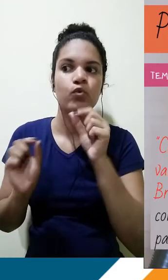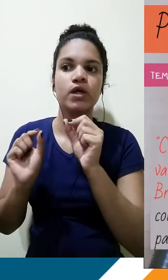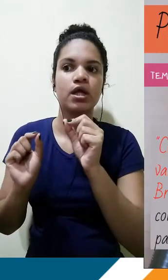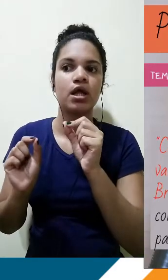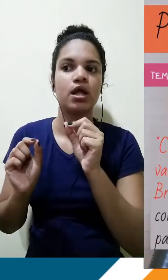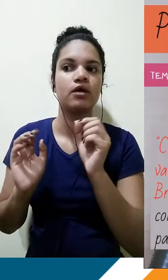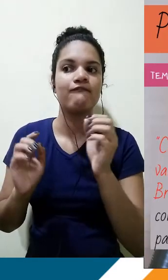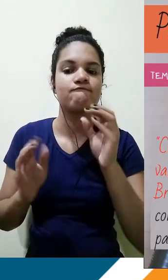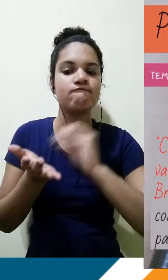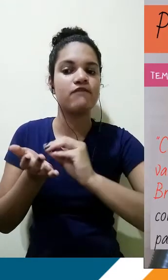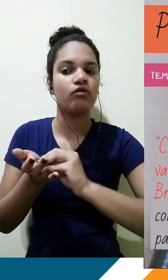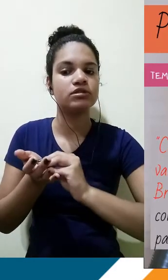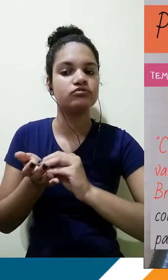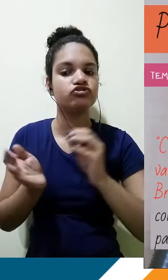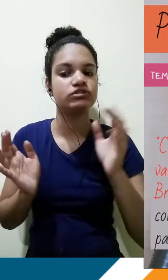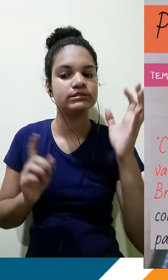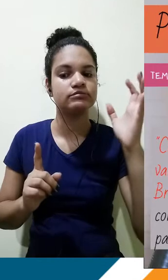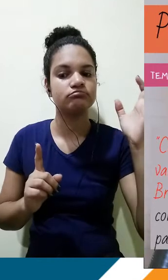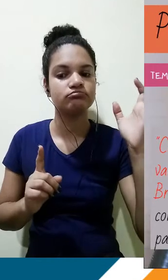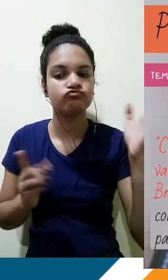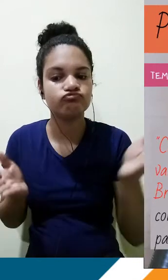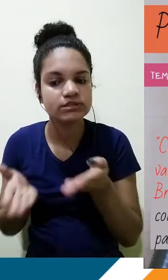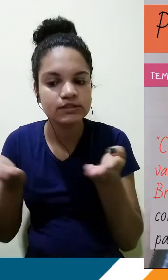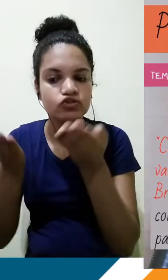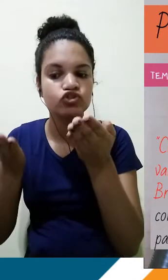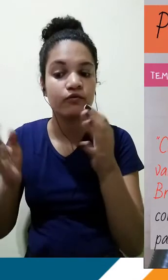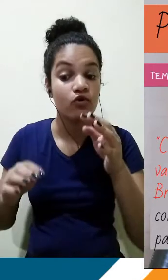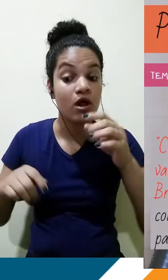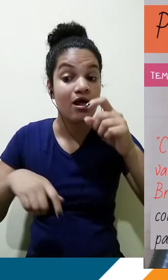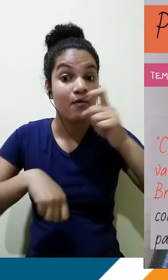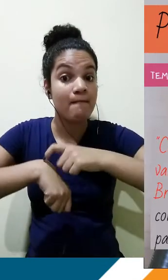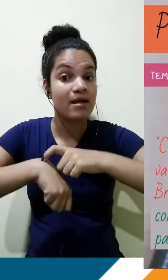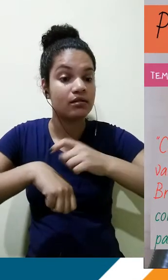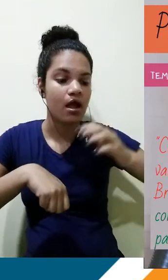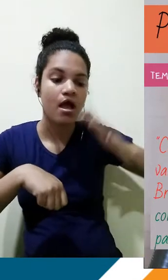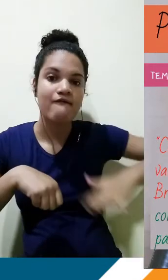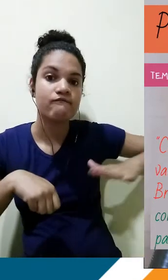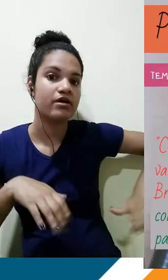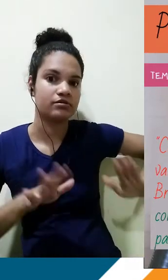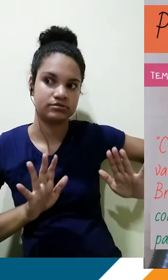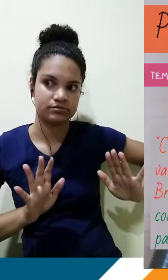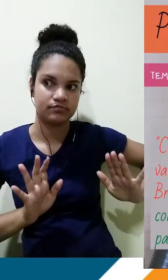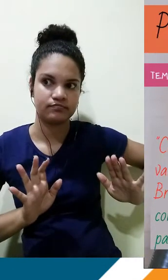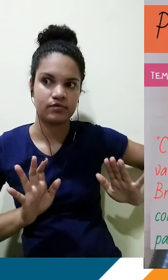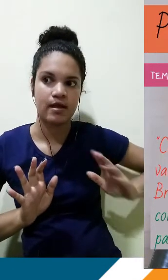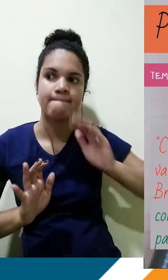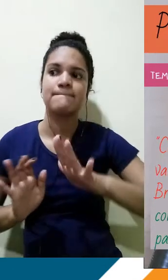até então. Não é um processo de contextualização que vai evidenciar isso. E se eu digo para você que a segunda parte é a